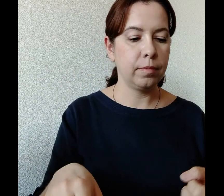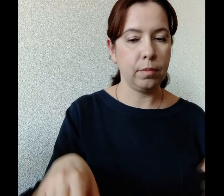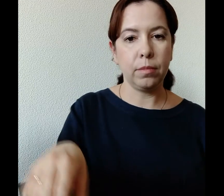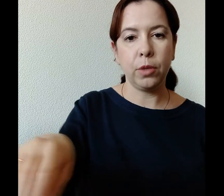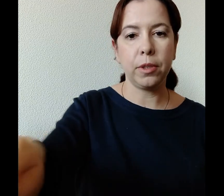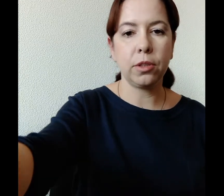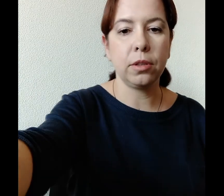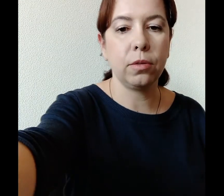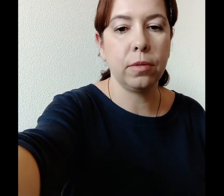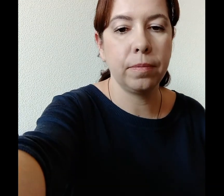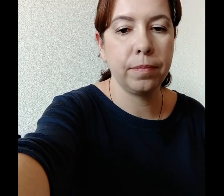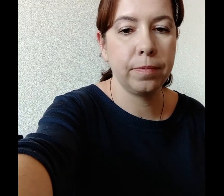Моя приложение такое. Продолжение следует... следует...